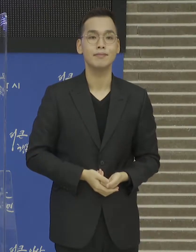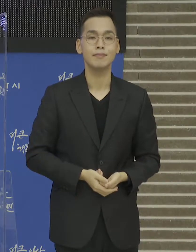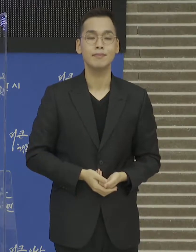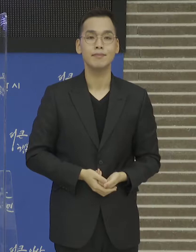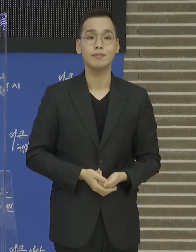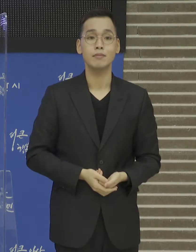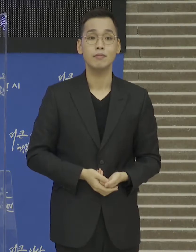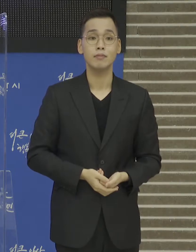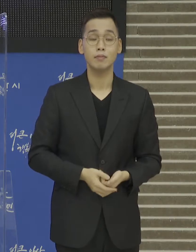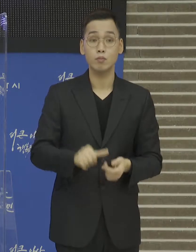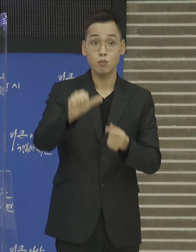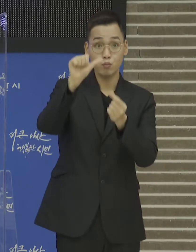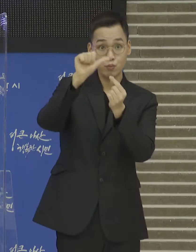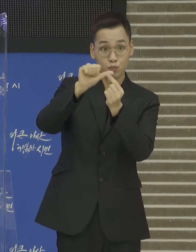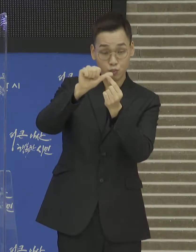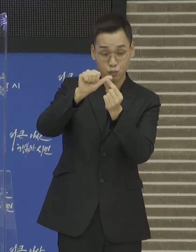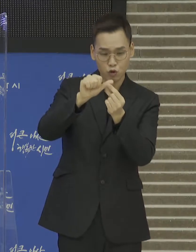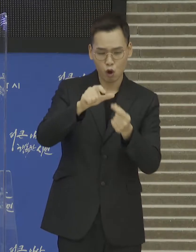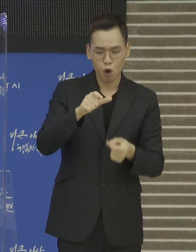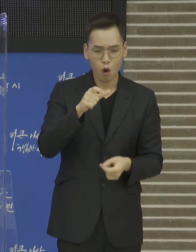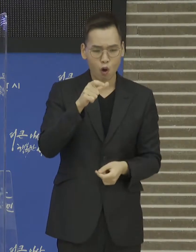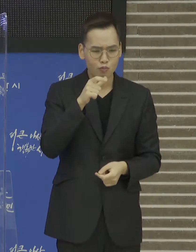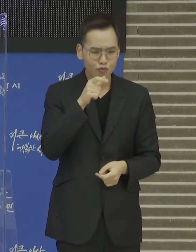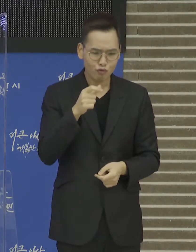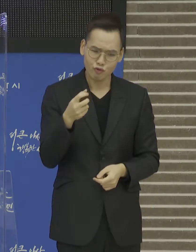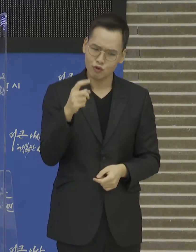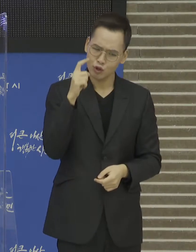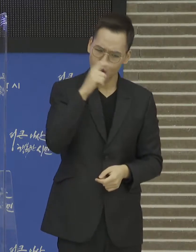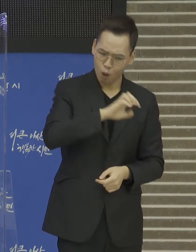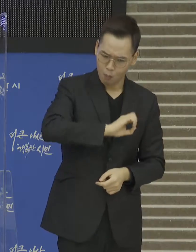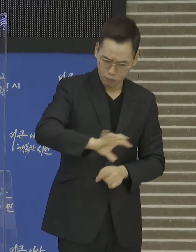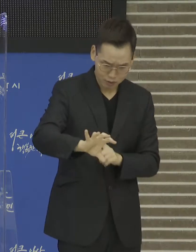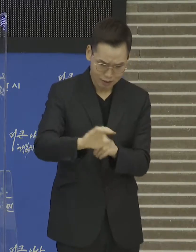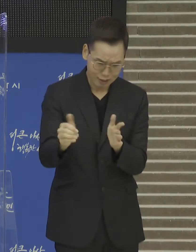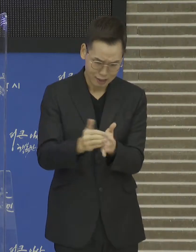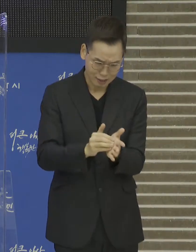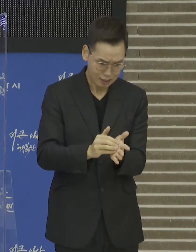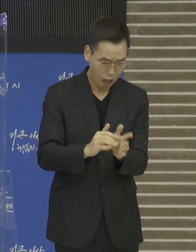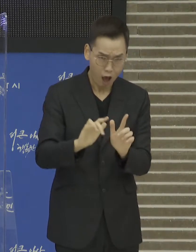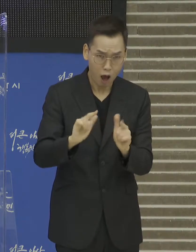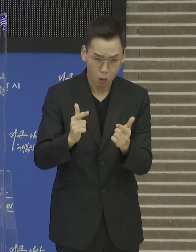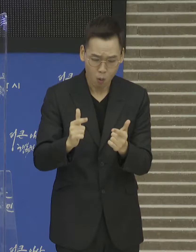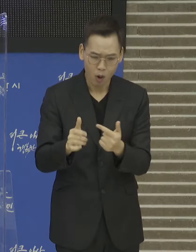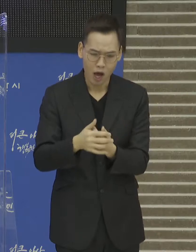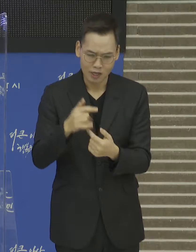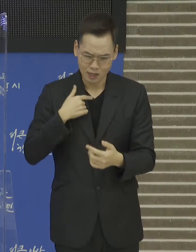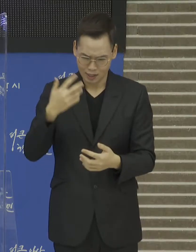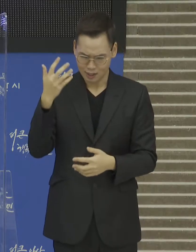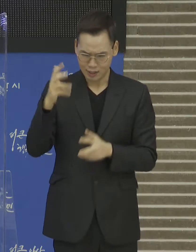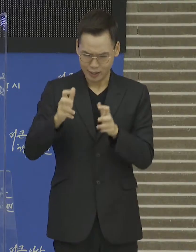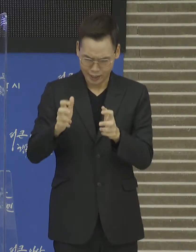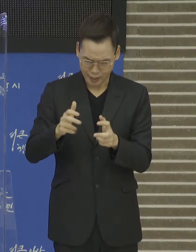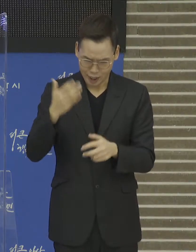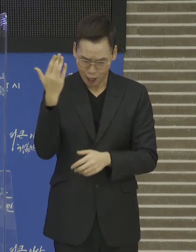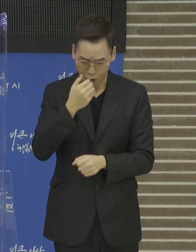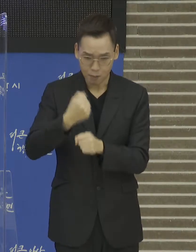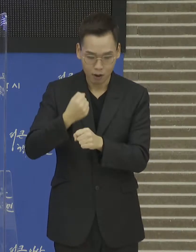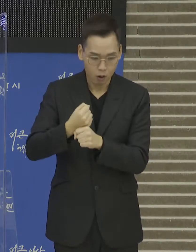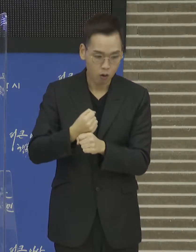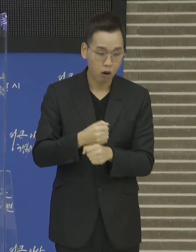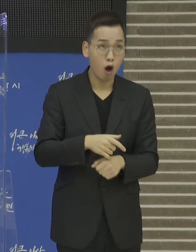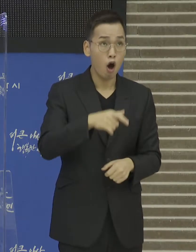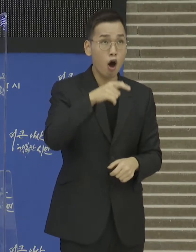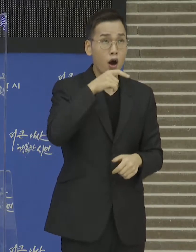다음은 다섯 번째 물재 이용 사업입니다. 시행은 기후변화에 따라 반복되는 물 보족